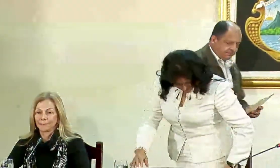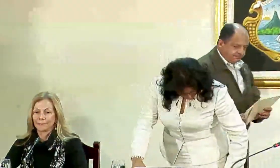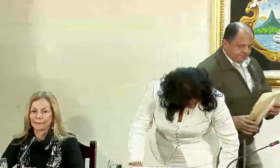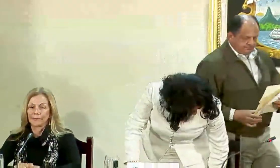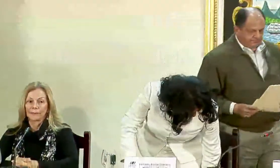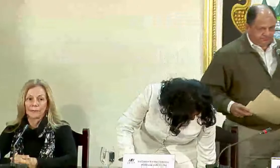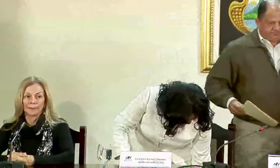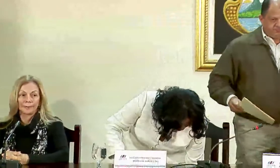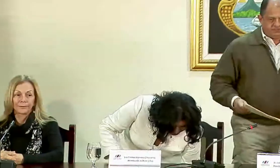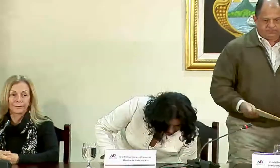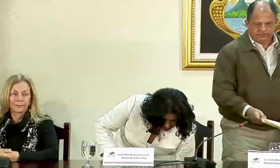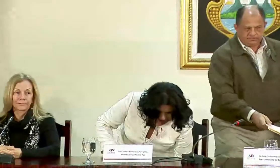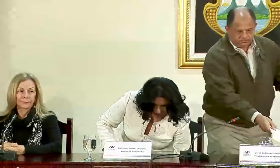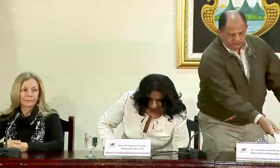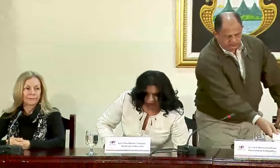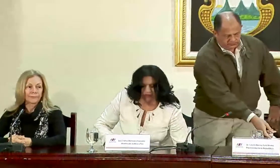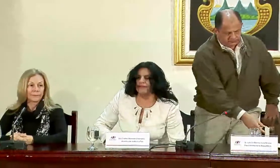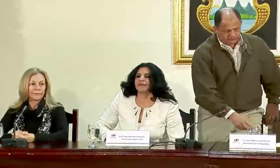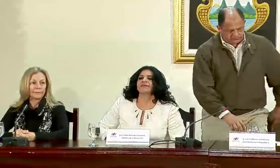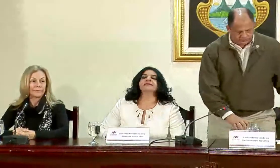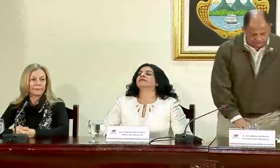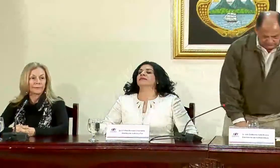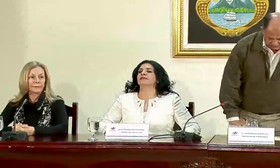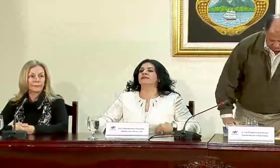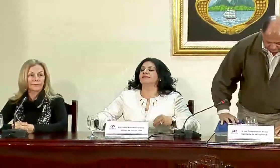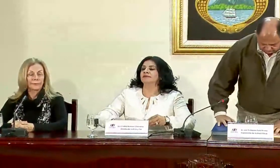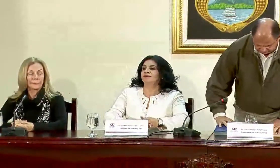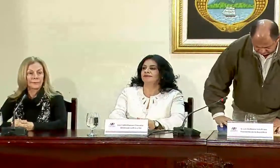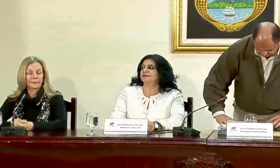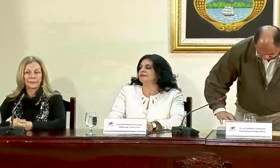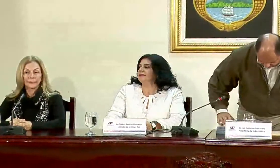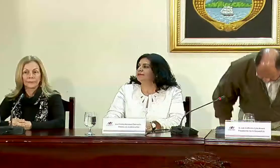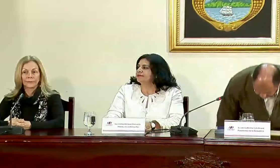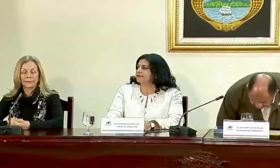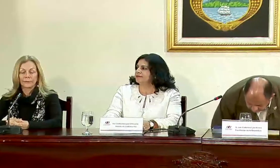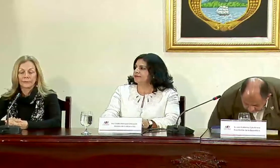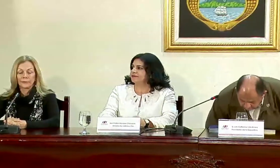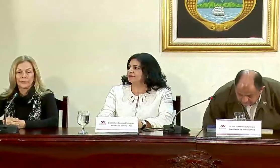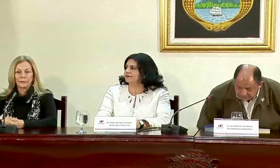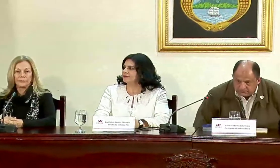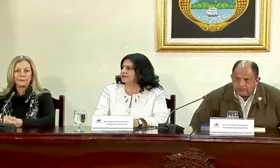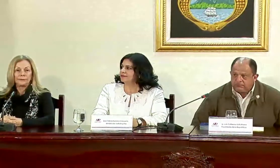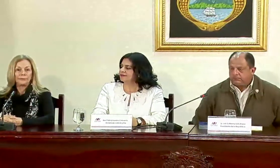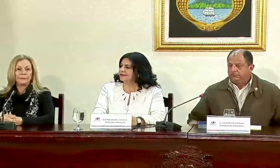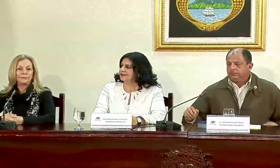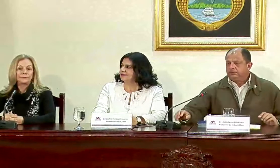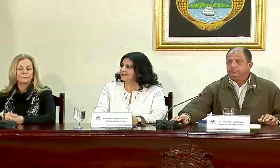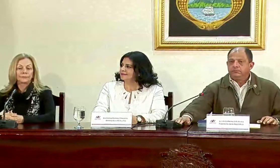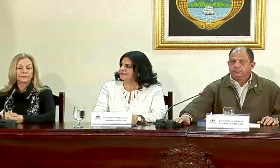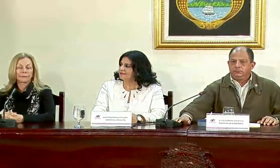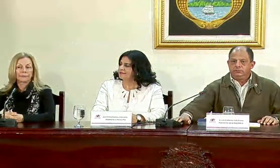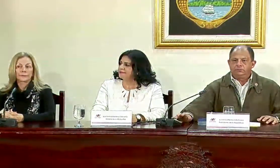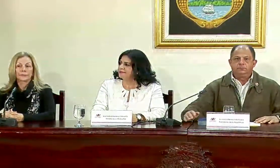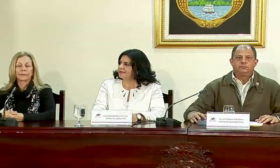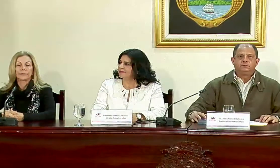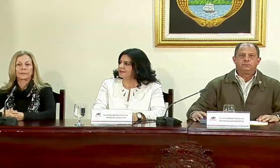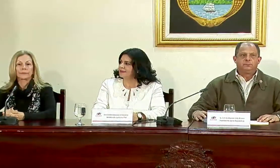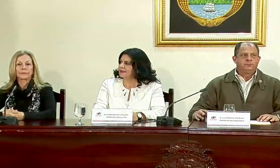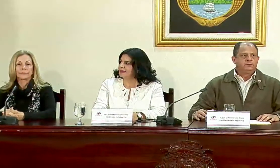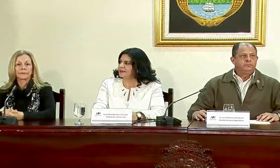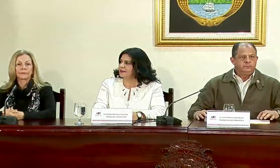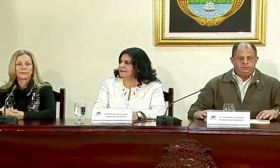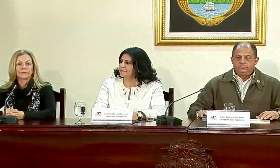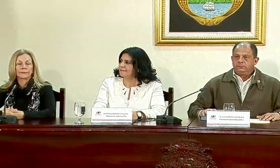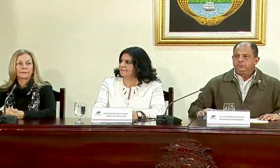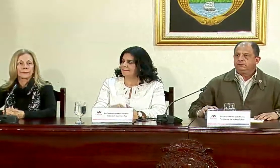Muchísimas gracias al señor presidente de la República. Vamos a abrir un periodo de preguntas, compañeros, como les comenté al inicio,